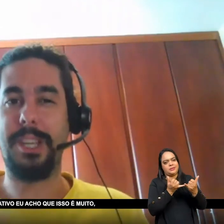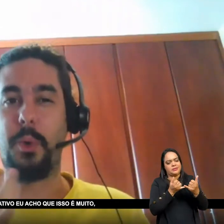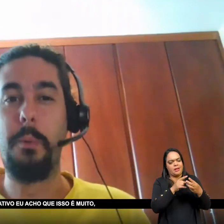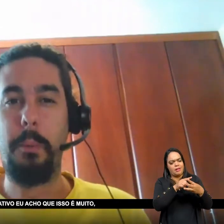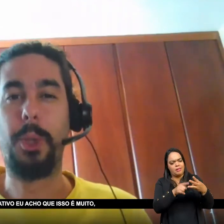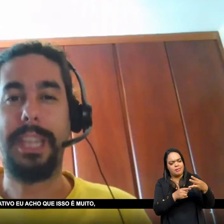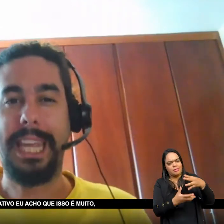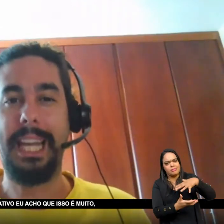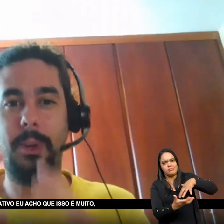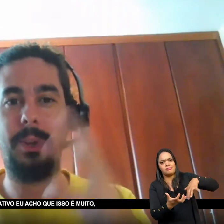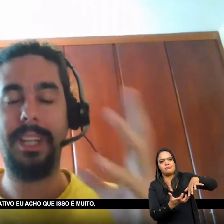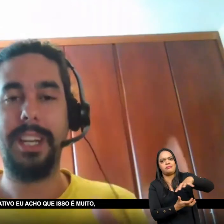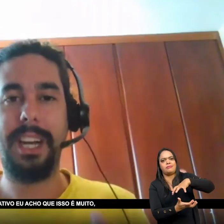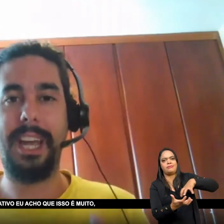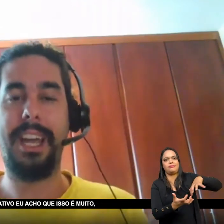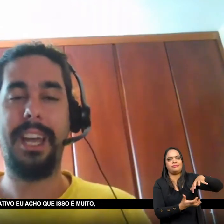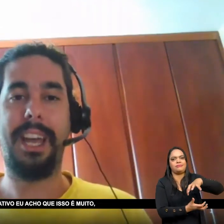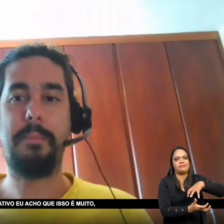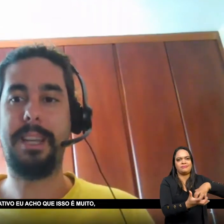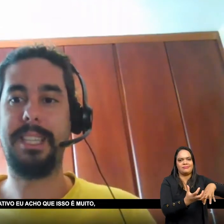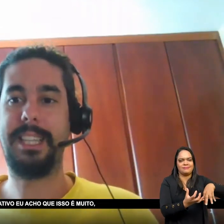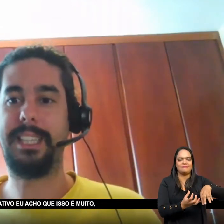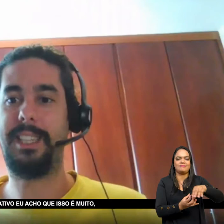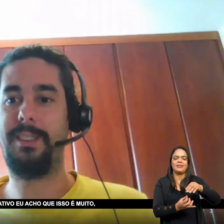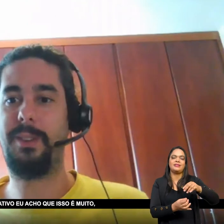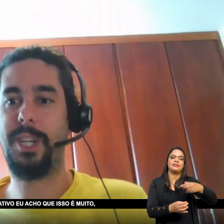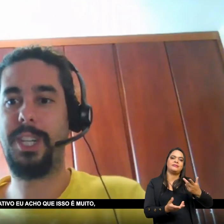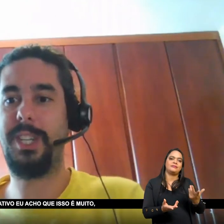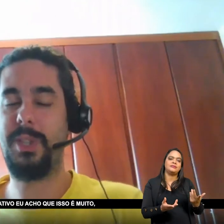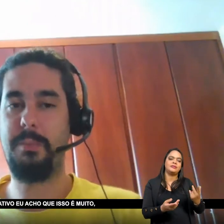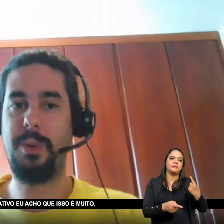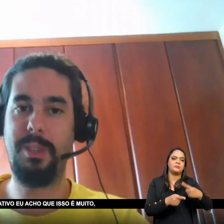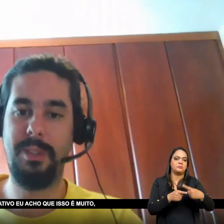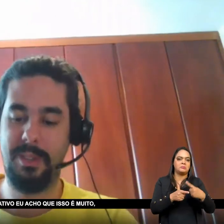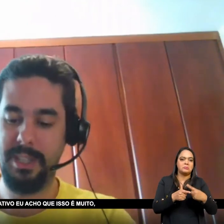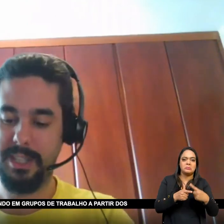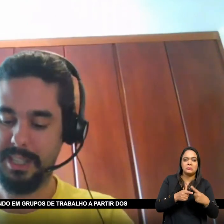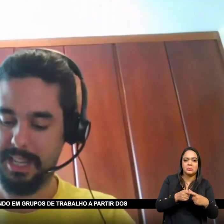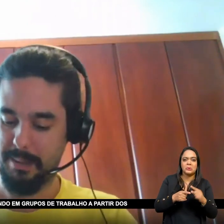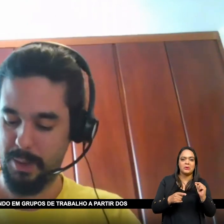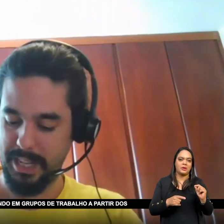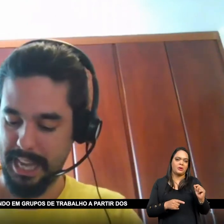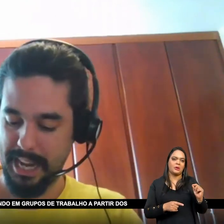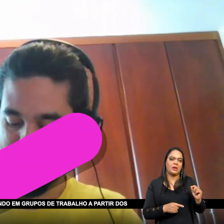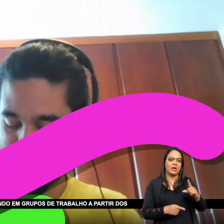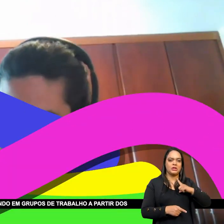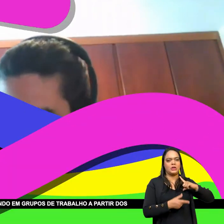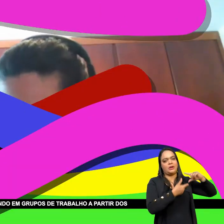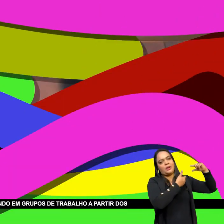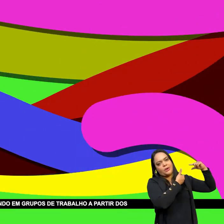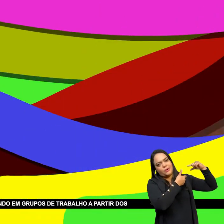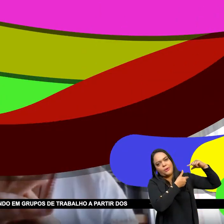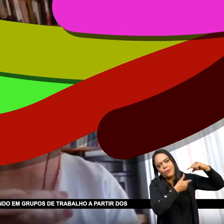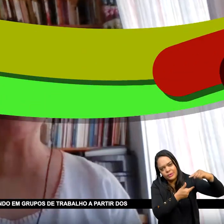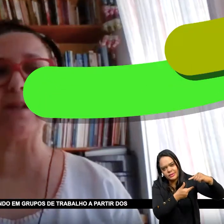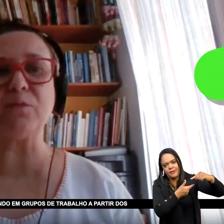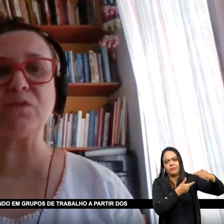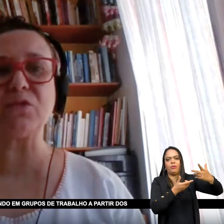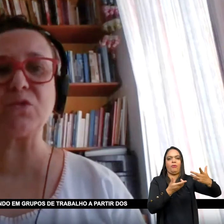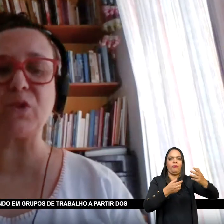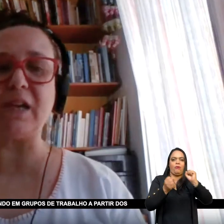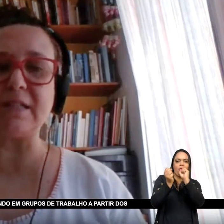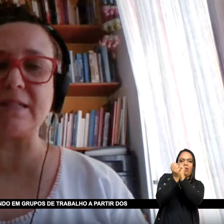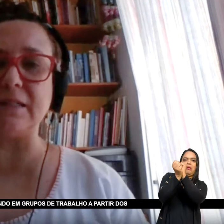desse processo Como modelo Representativo Eu acho que isso é muito É muito interessante Nós